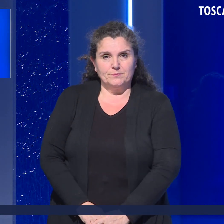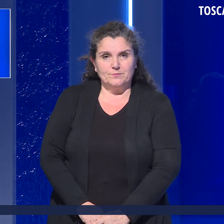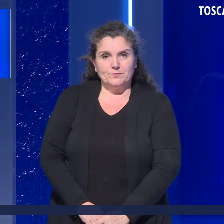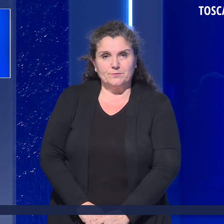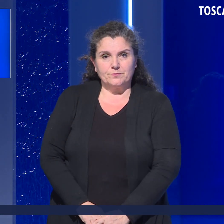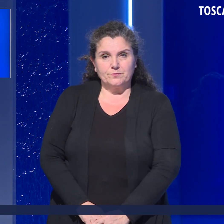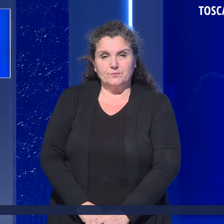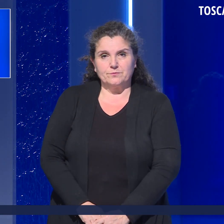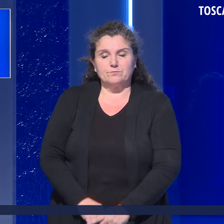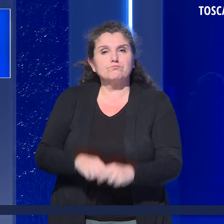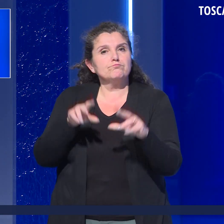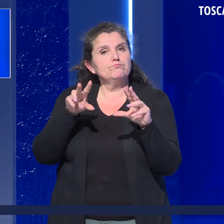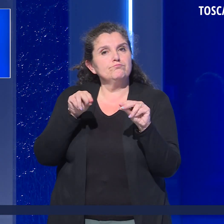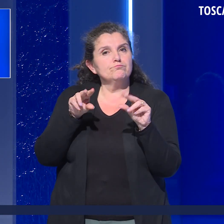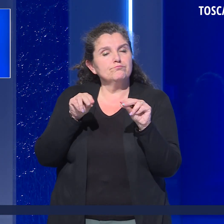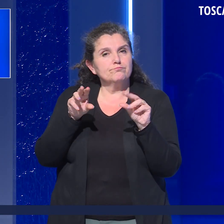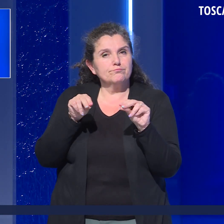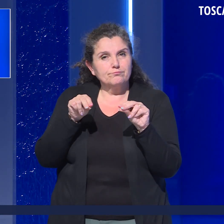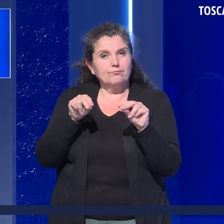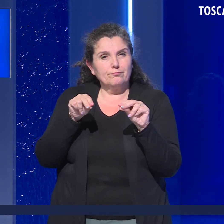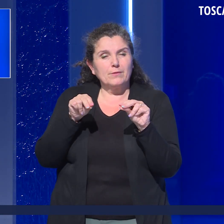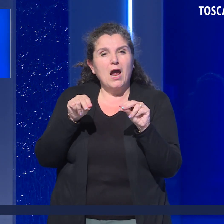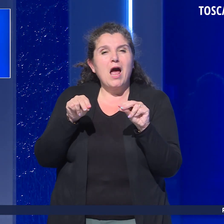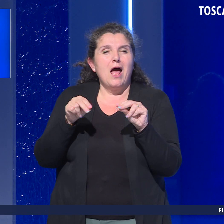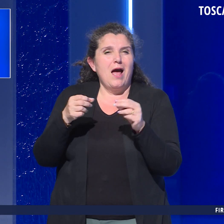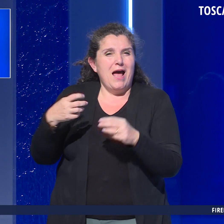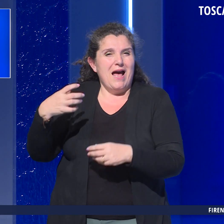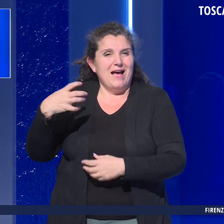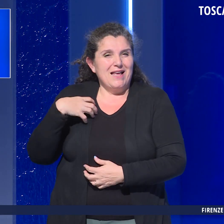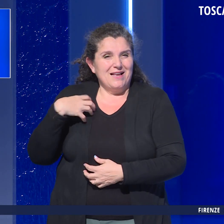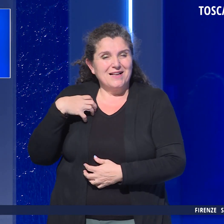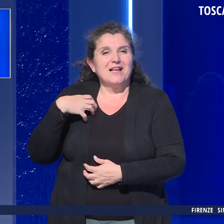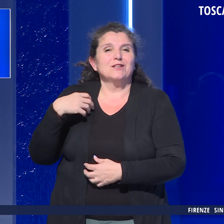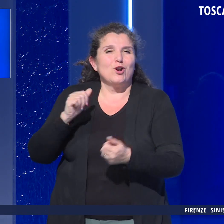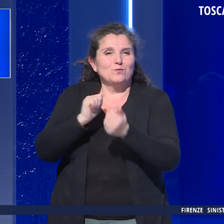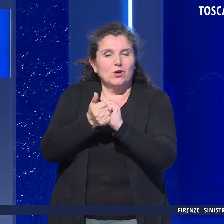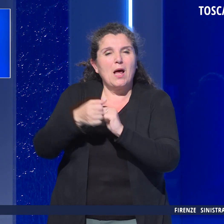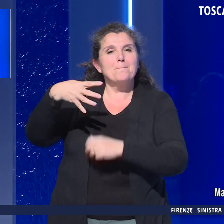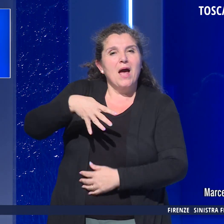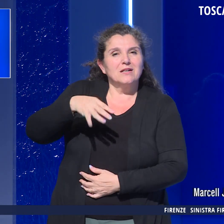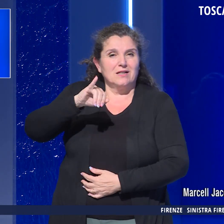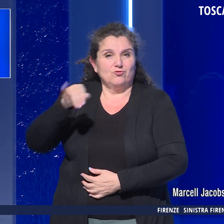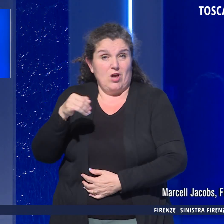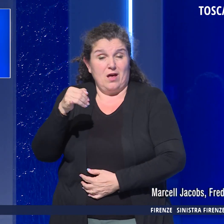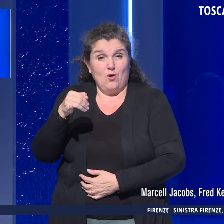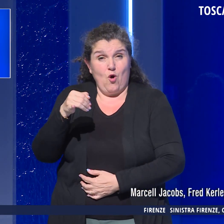Parliamo ora di star dello sport Marcel Jacobs,